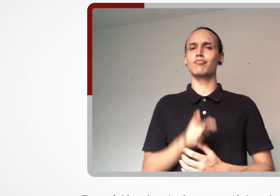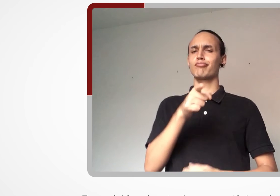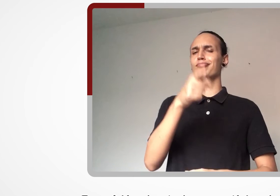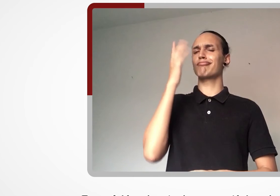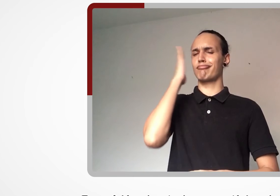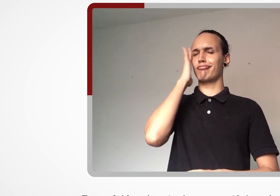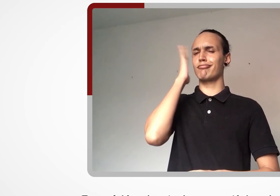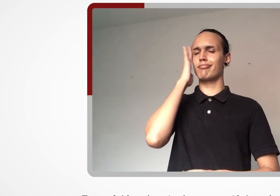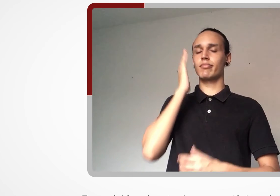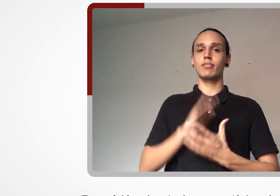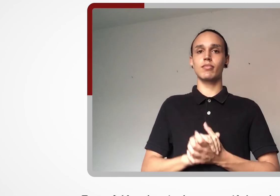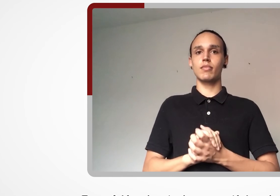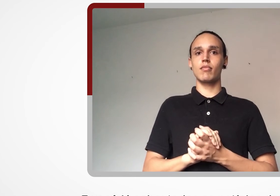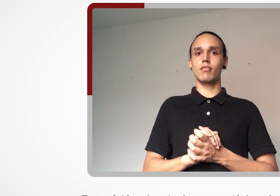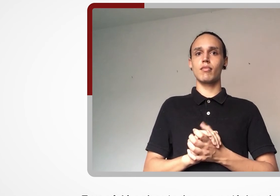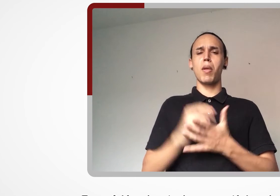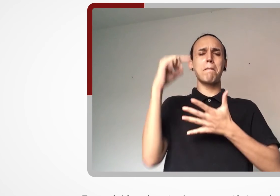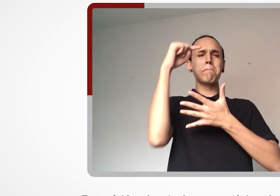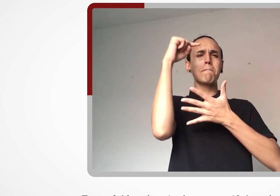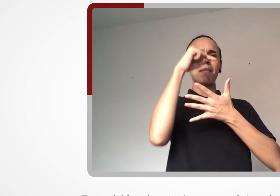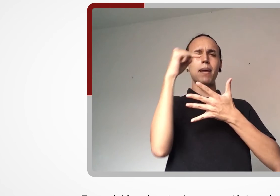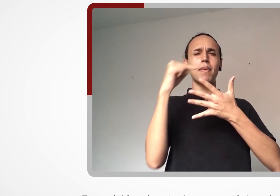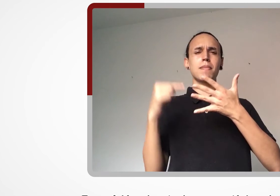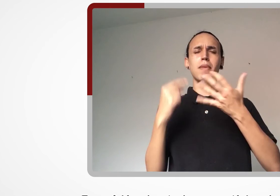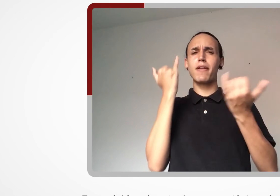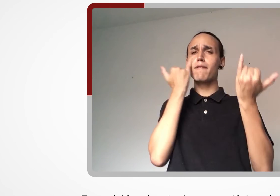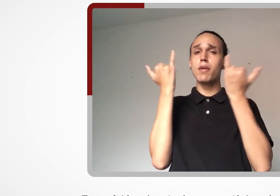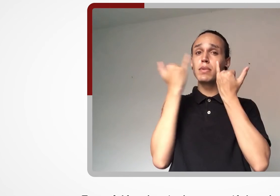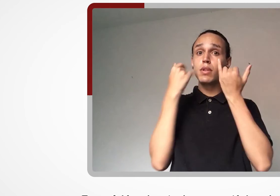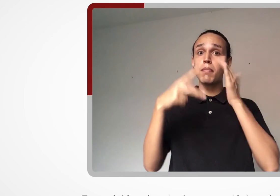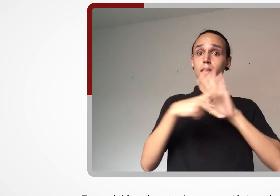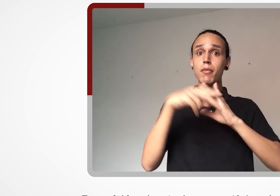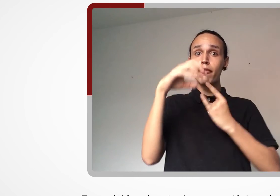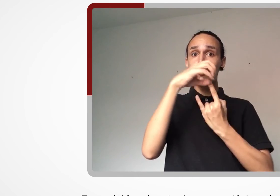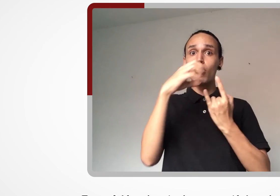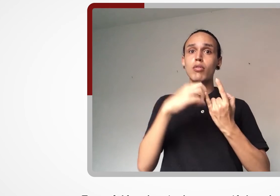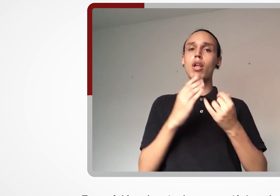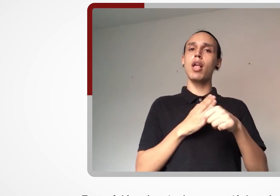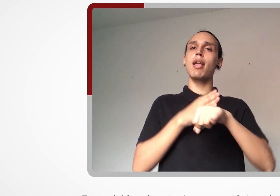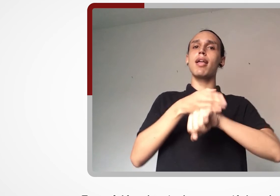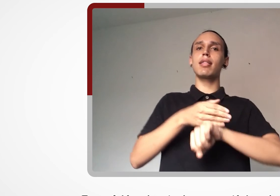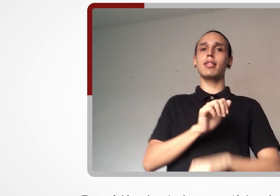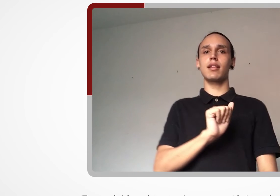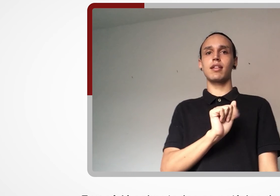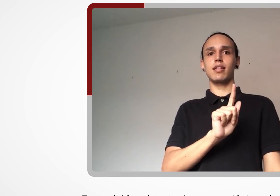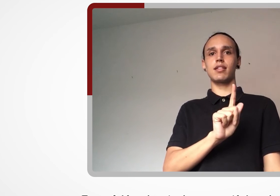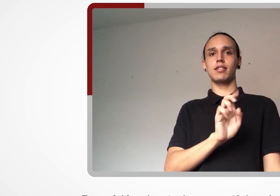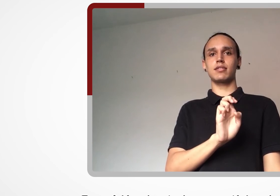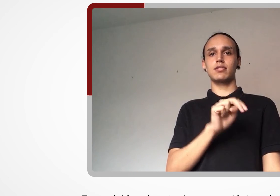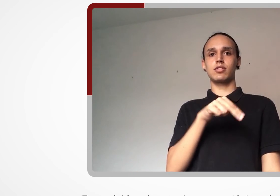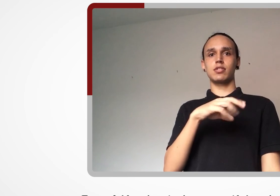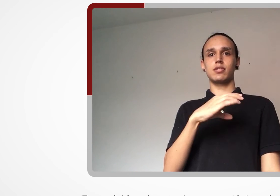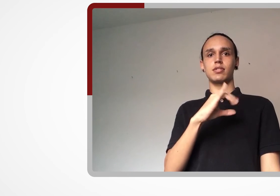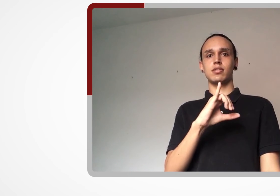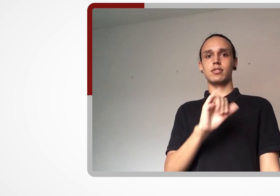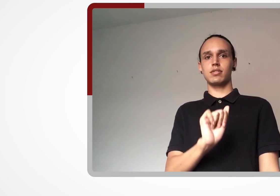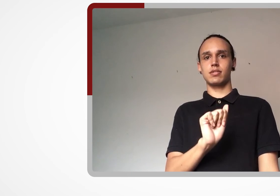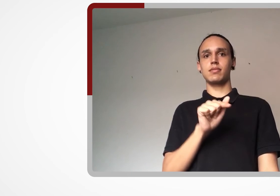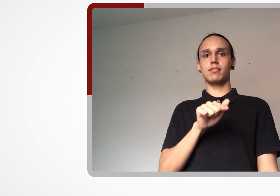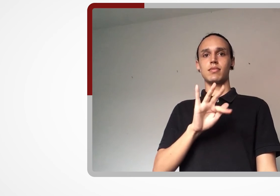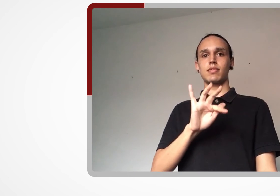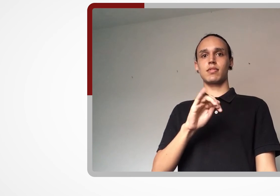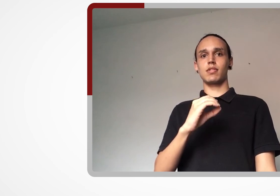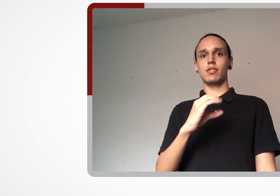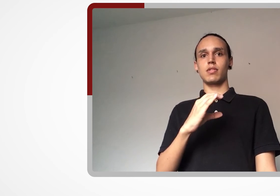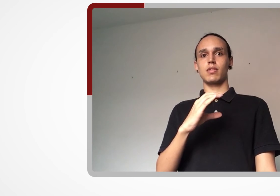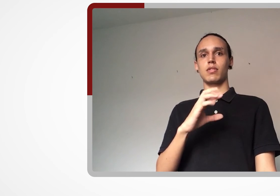E você já sabe, todas as notícias da Fundação estão em agencia.fiocruz.br A gente